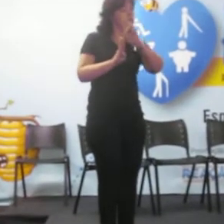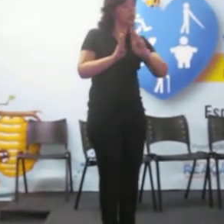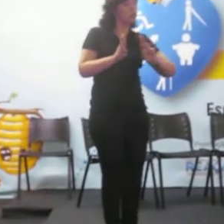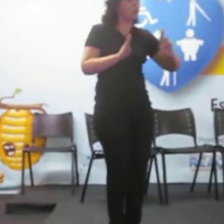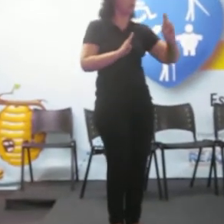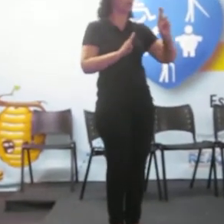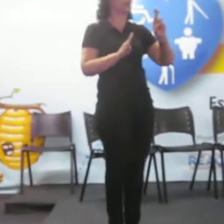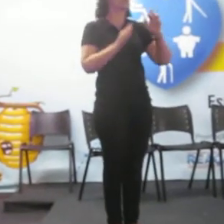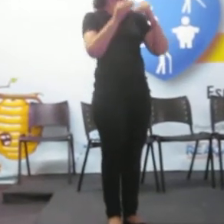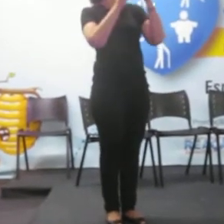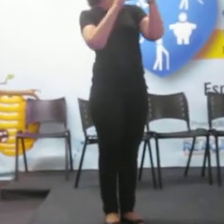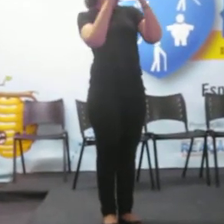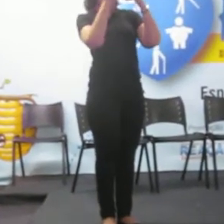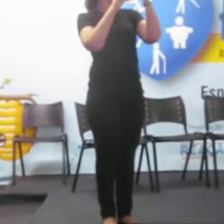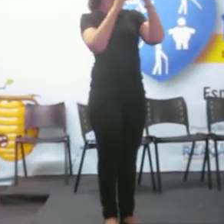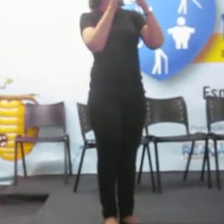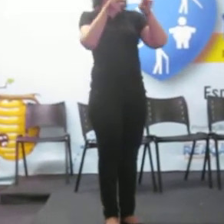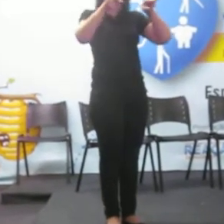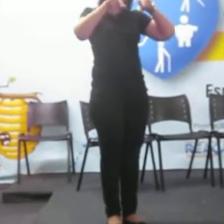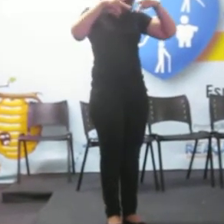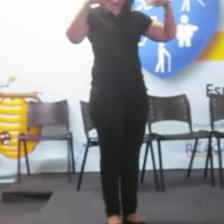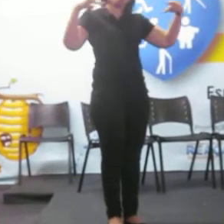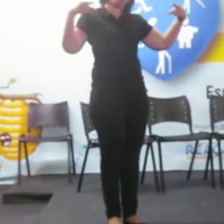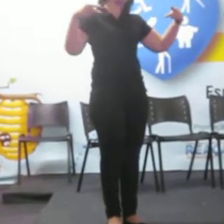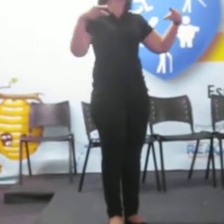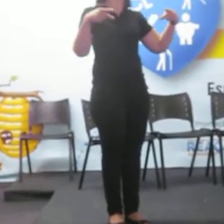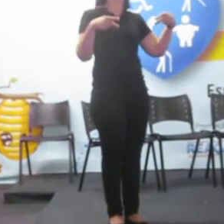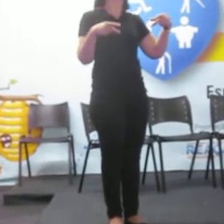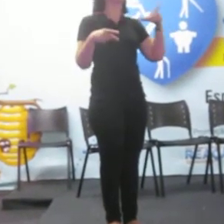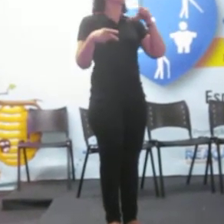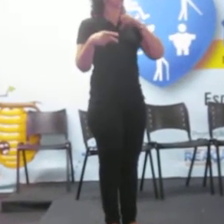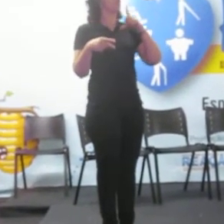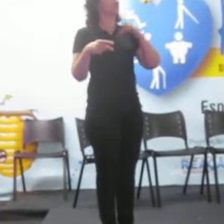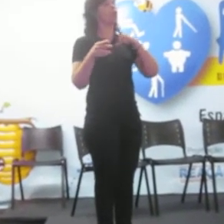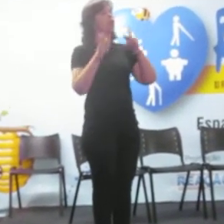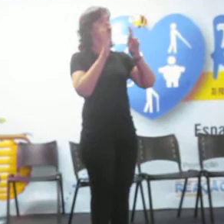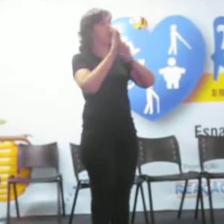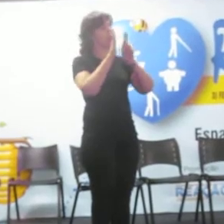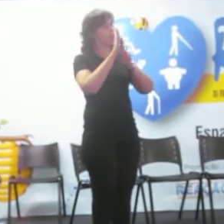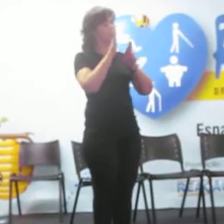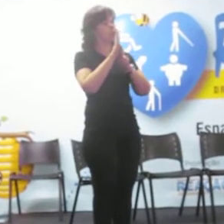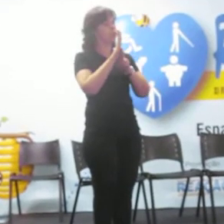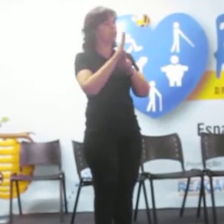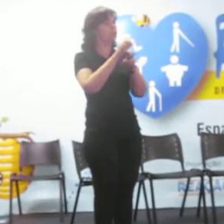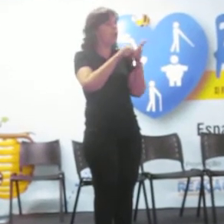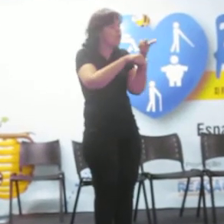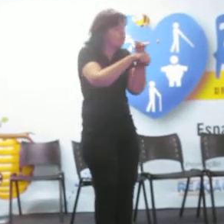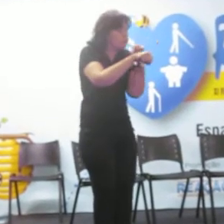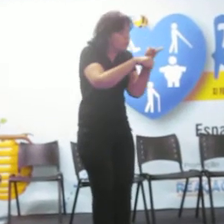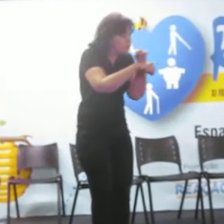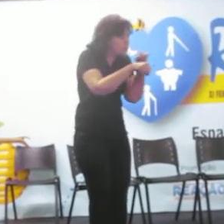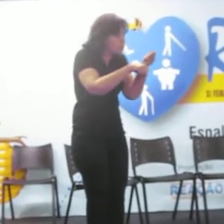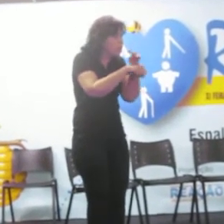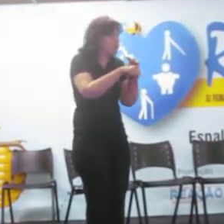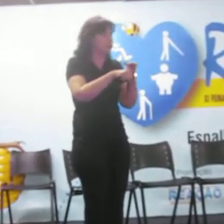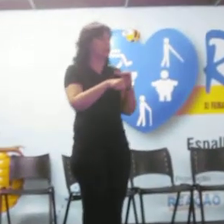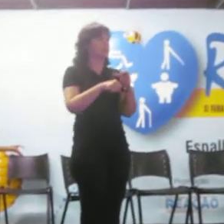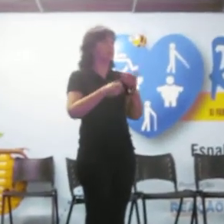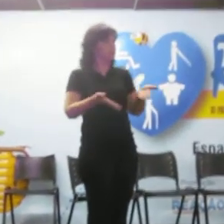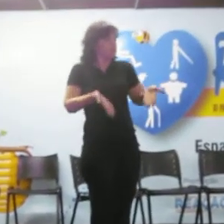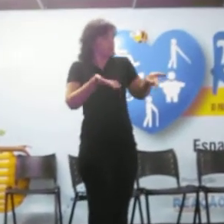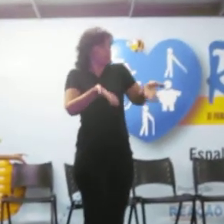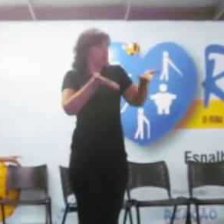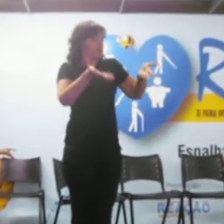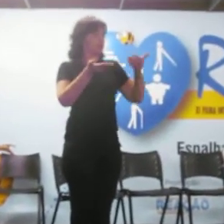que essa profissão, como as demais, sejam regulamentadas, fiscalizadas, incentivadas e